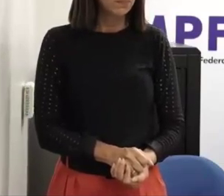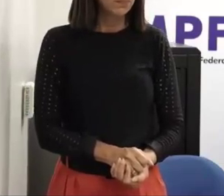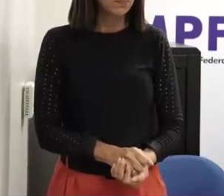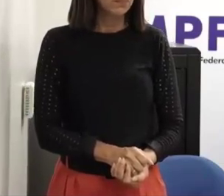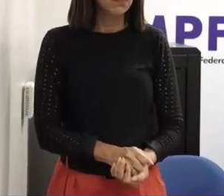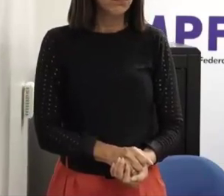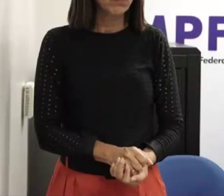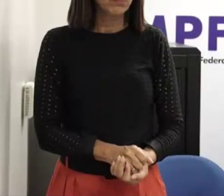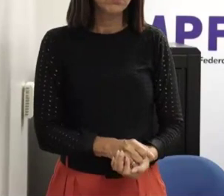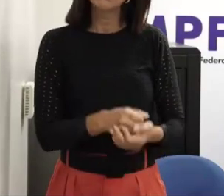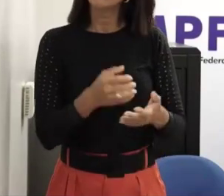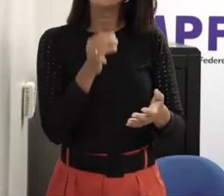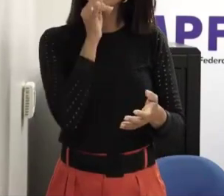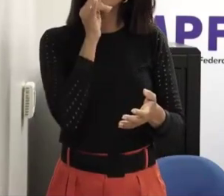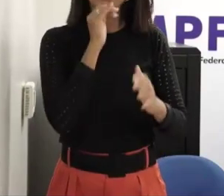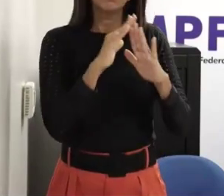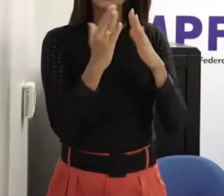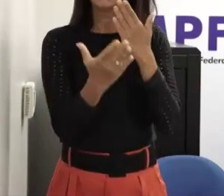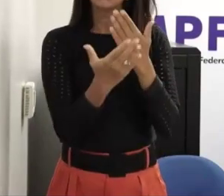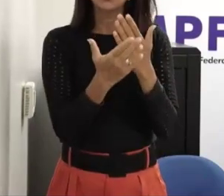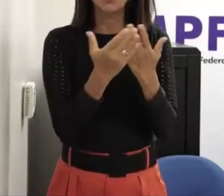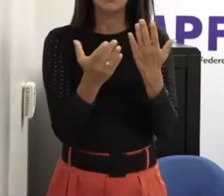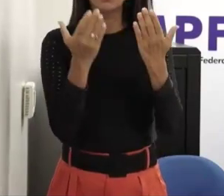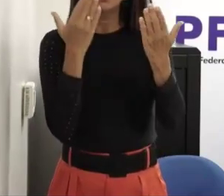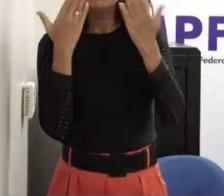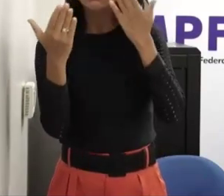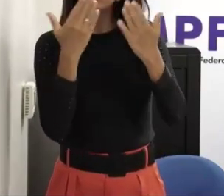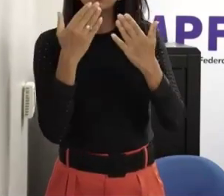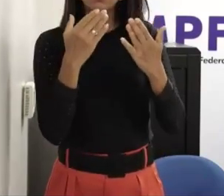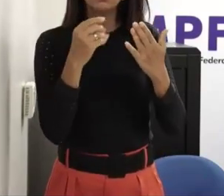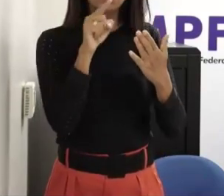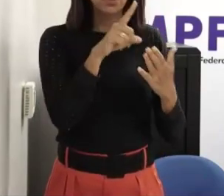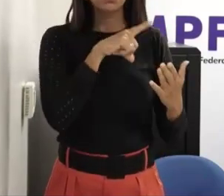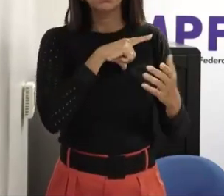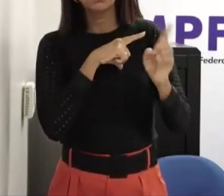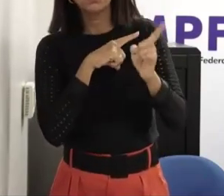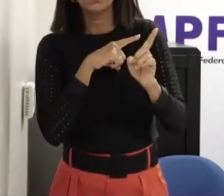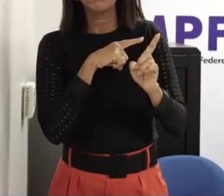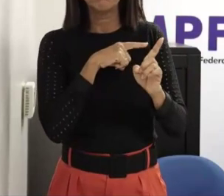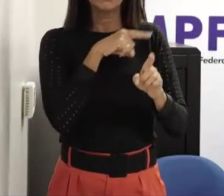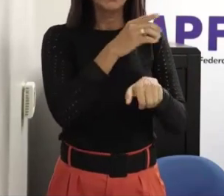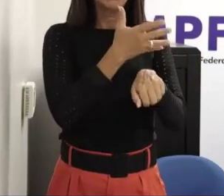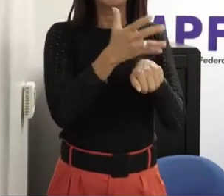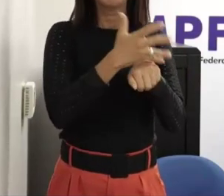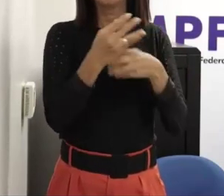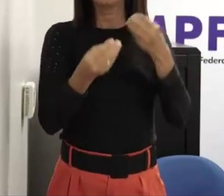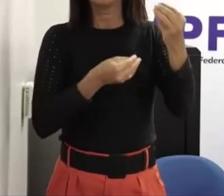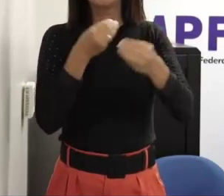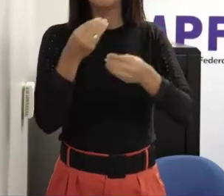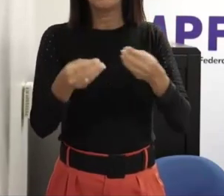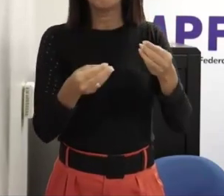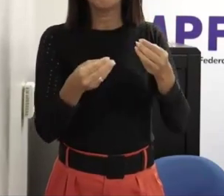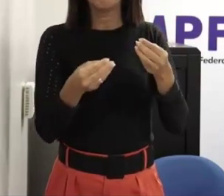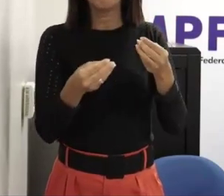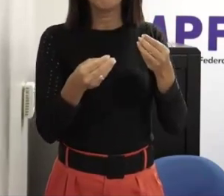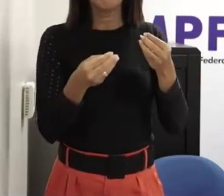na estrutura pública que é por exemplo temporários como é que você capacita psicólogos que são temporários e a